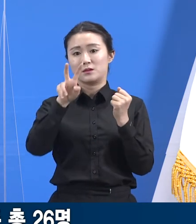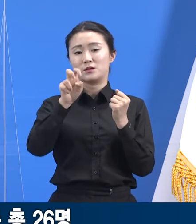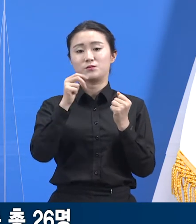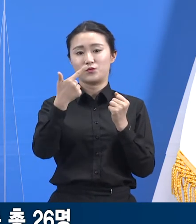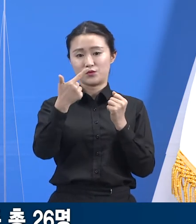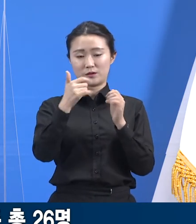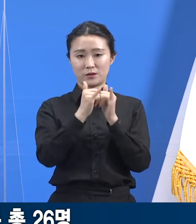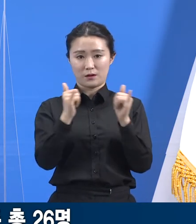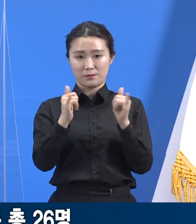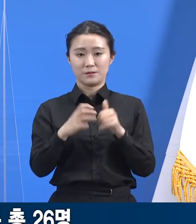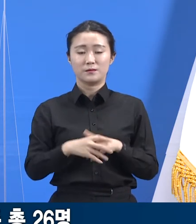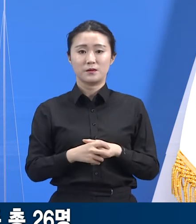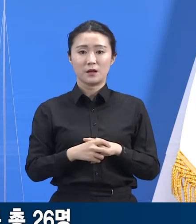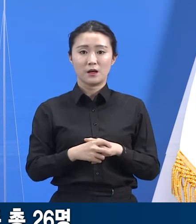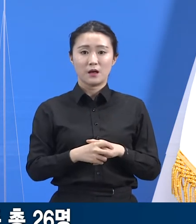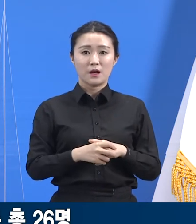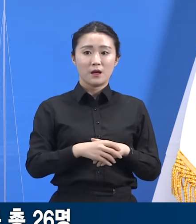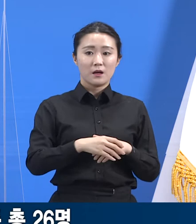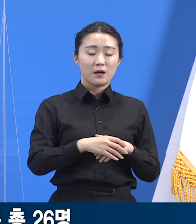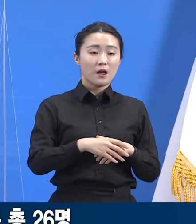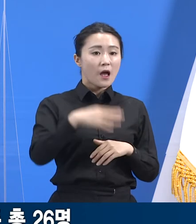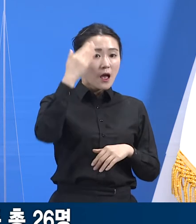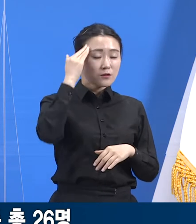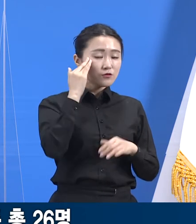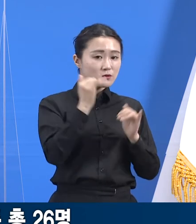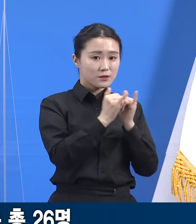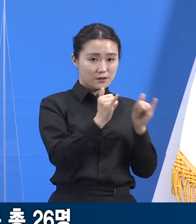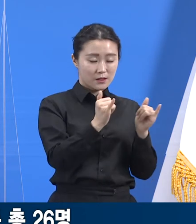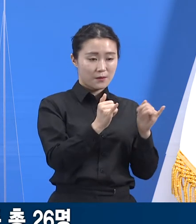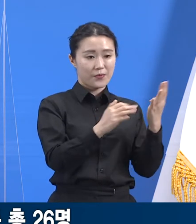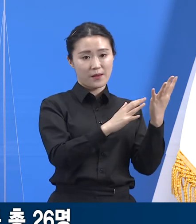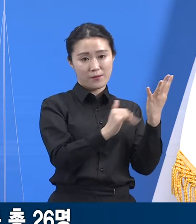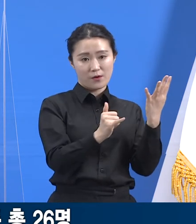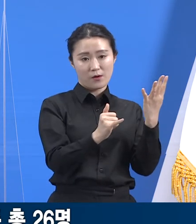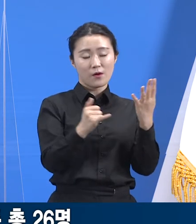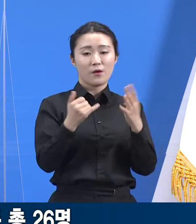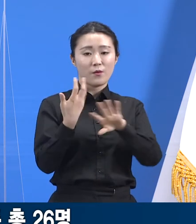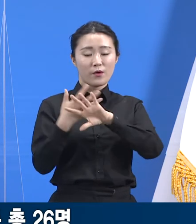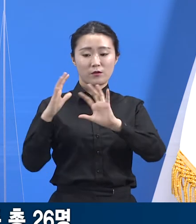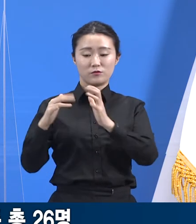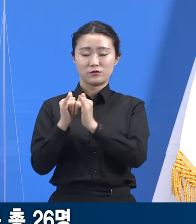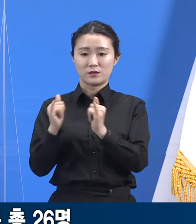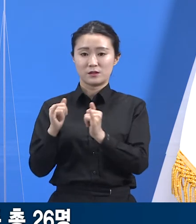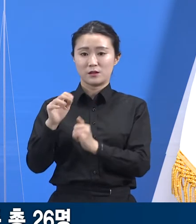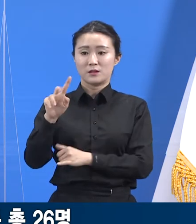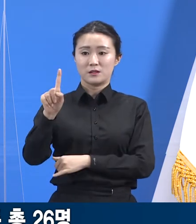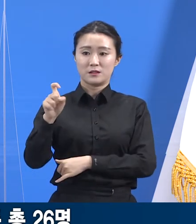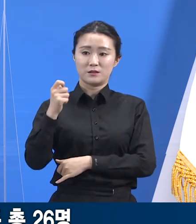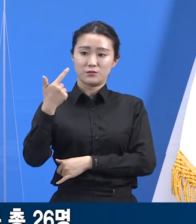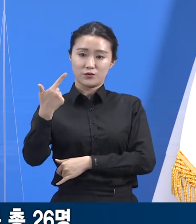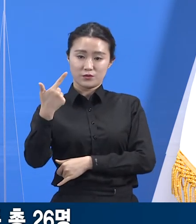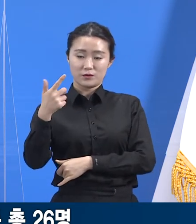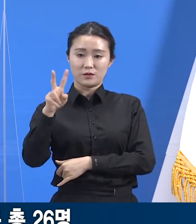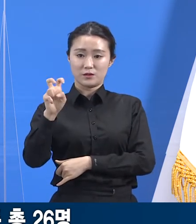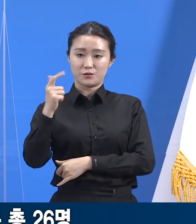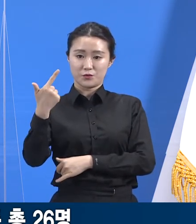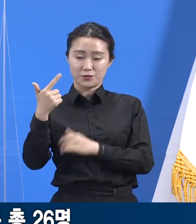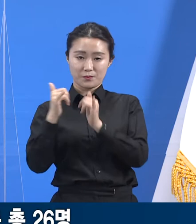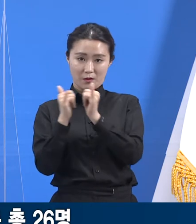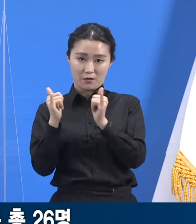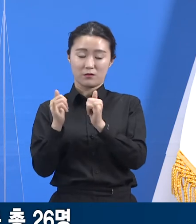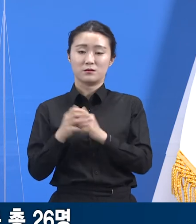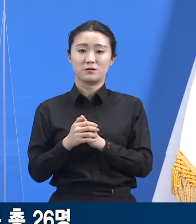외국인 24명이며 외국인 확진자 중 13명은 지역 이슬람 성원에 방문한 이력이 확인되었습니다.